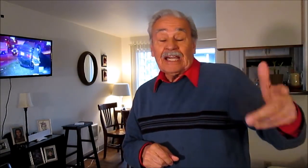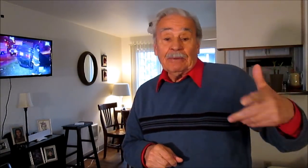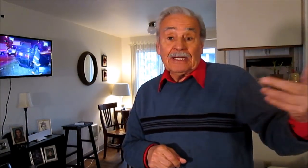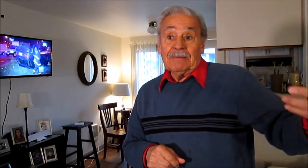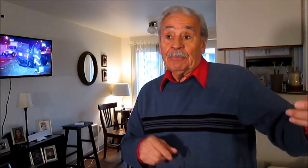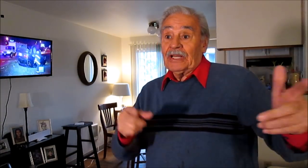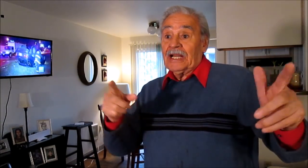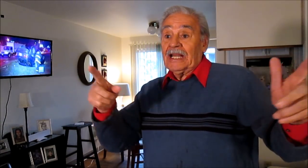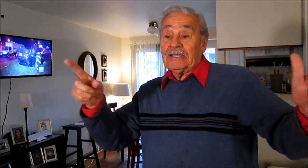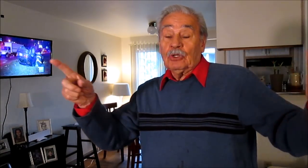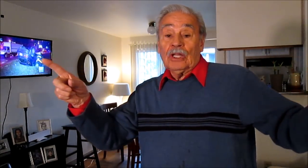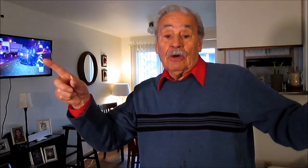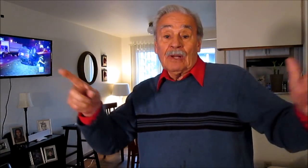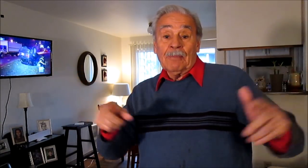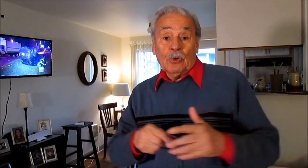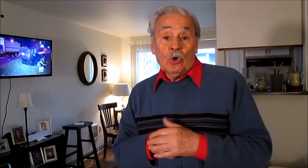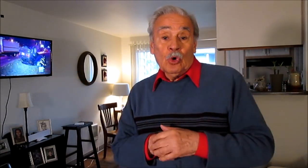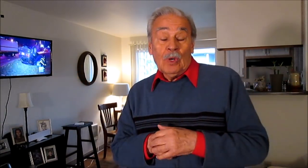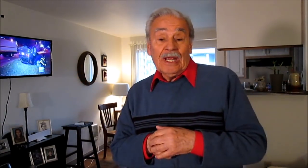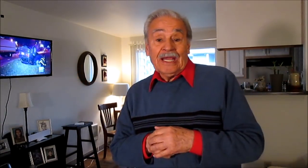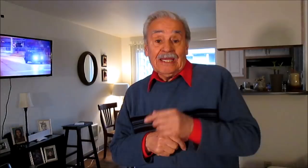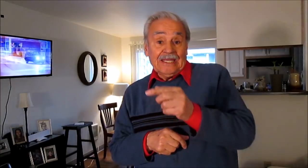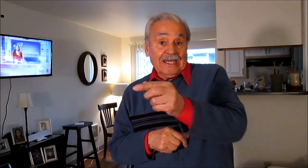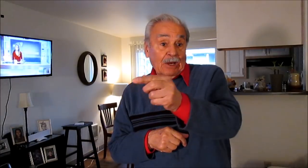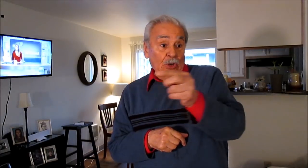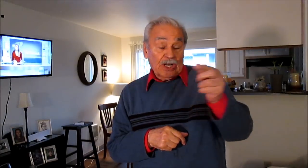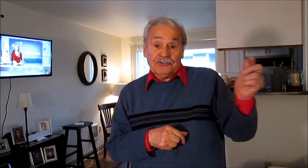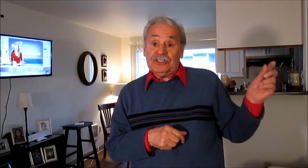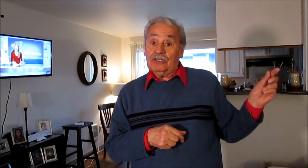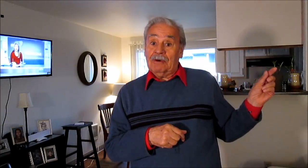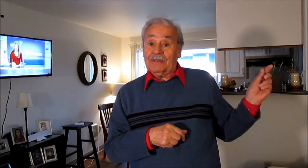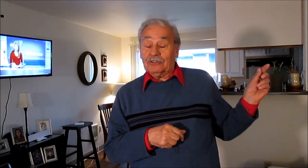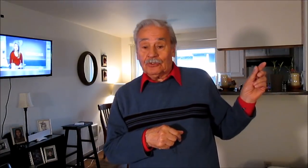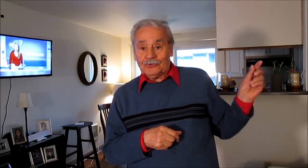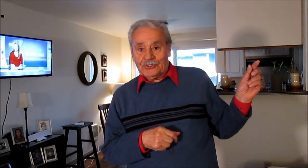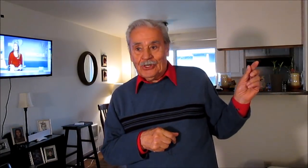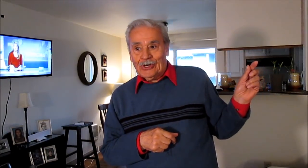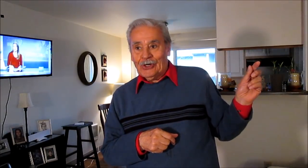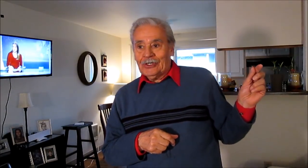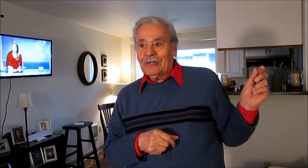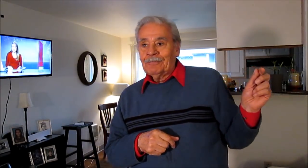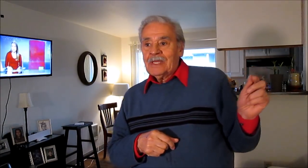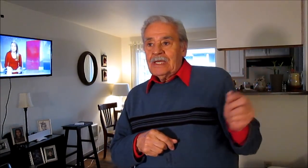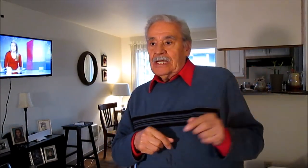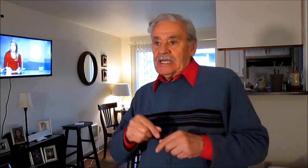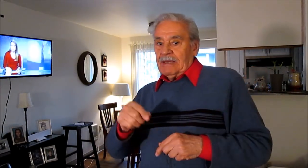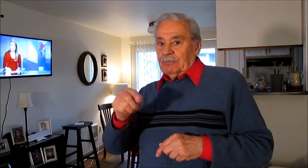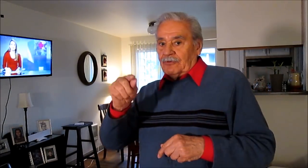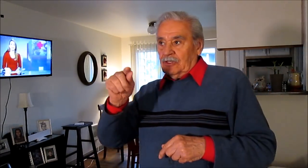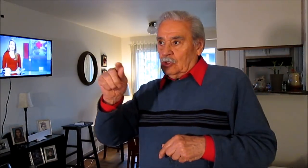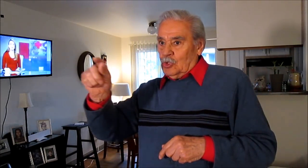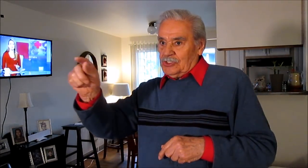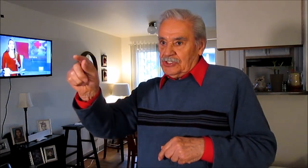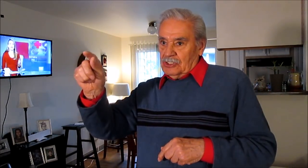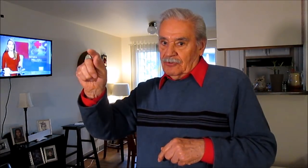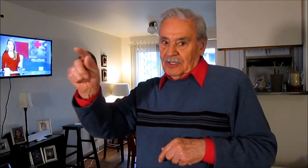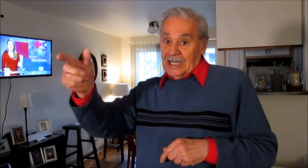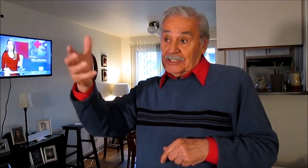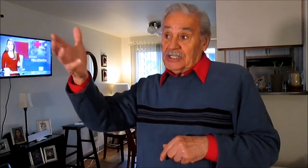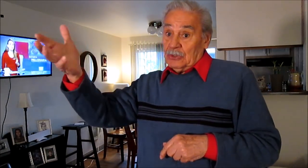que van a imponerle a toda la obra pública, y de que ahora sí no va a haber corrupción, y de que por fin los jueces y los fiscales y la